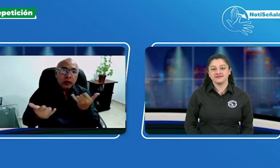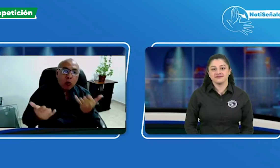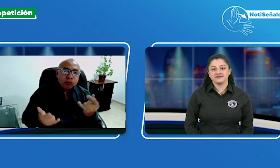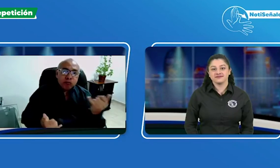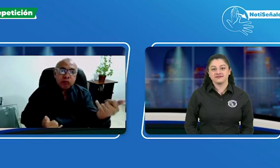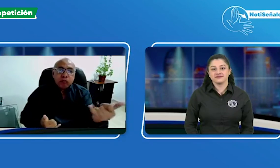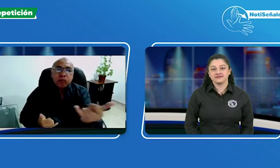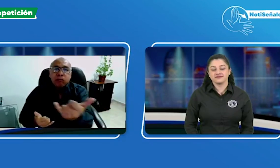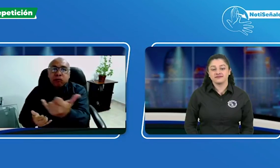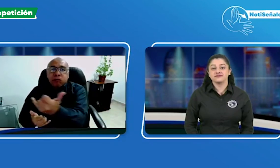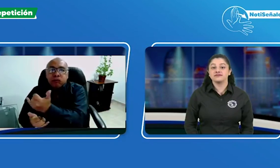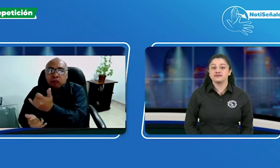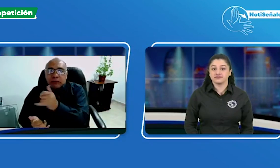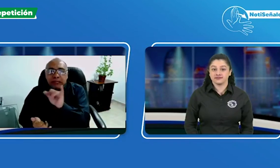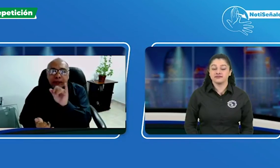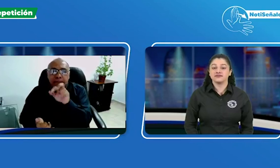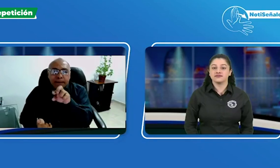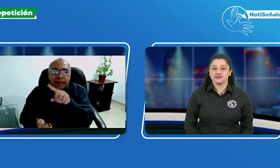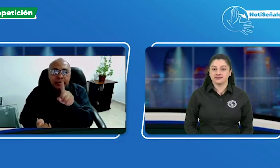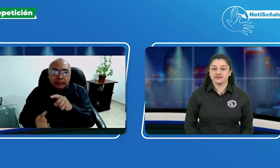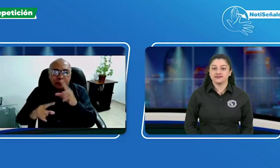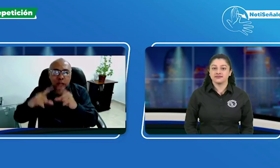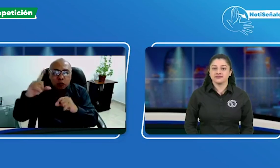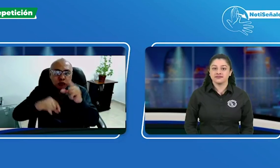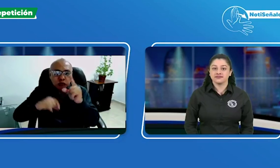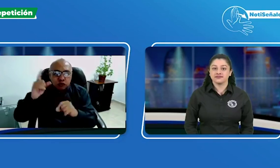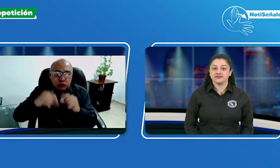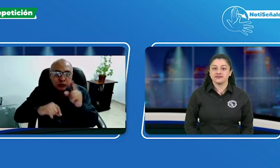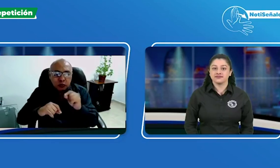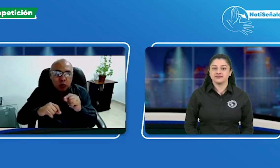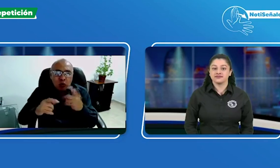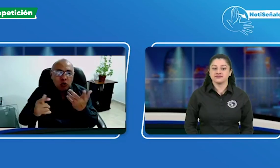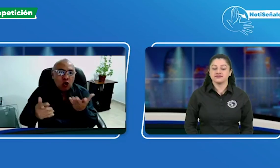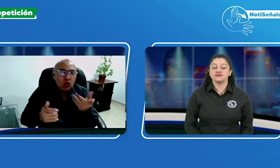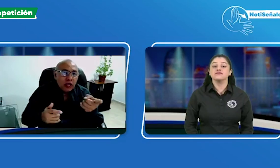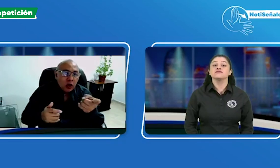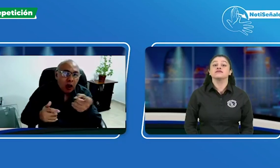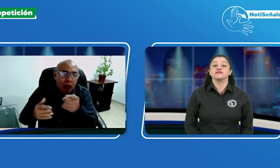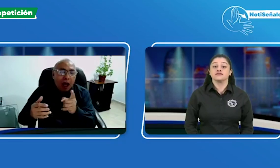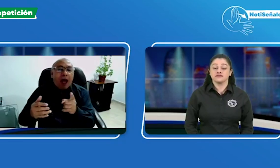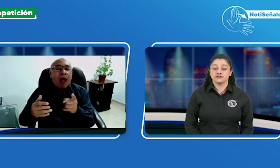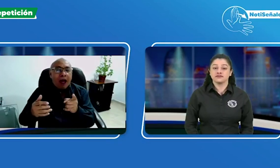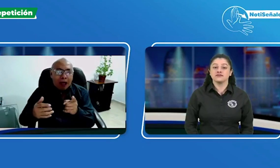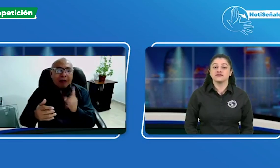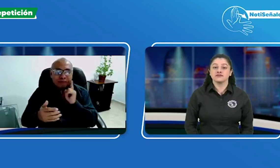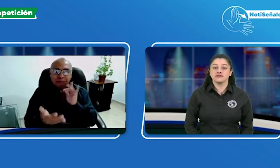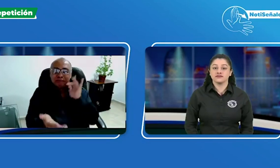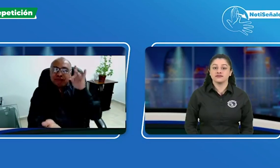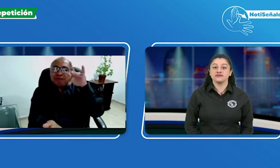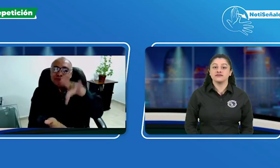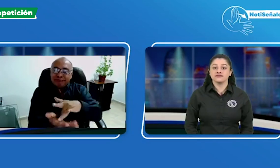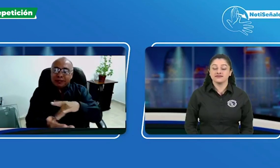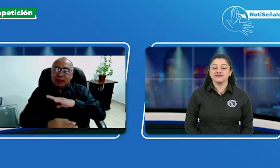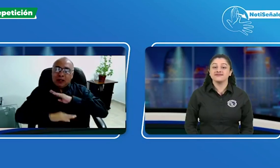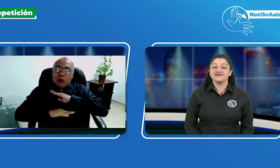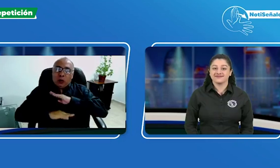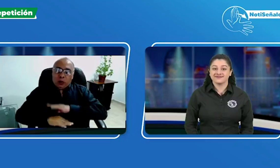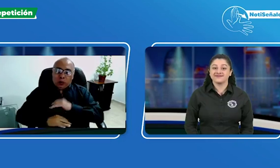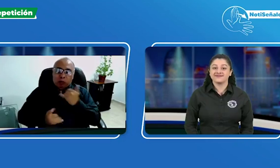Esto tan importante para la comunidad, para que sepan en qué IPS de ColSubsidio se cuenta con esta